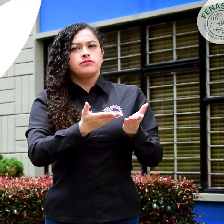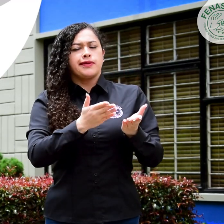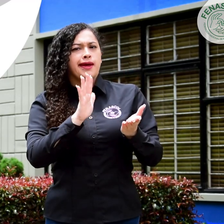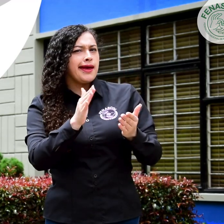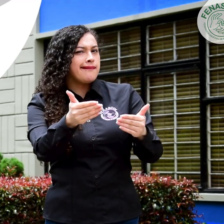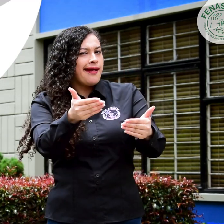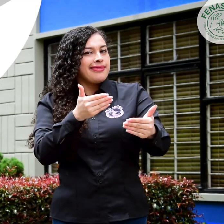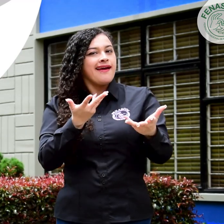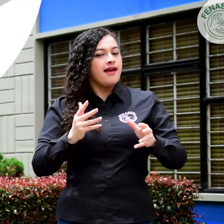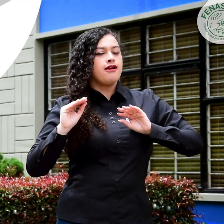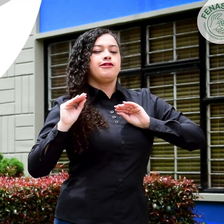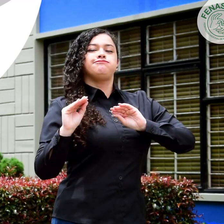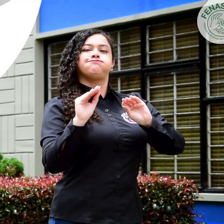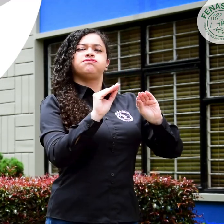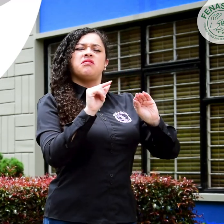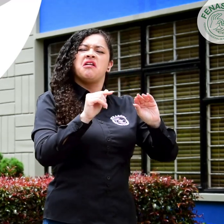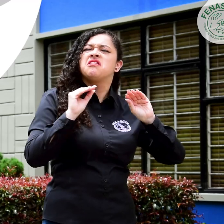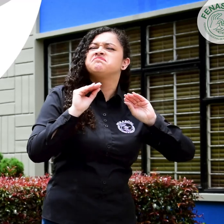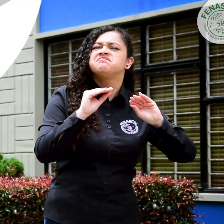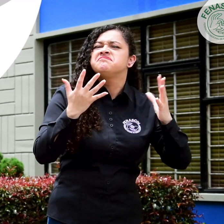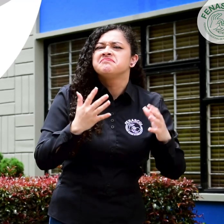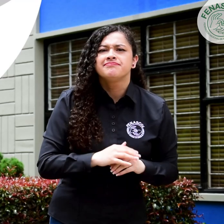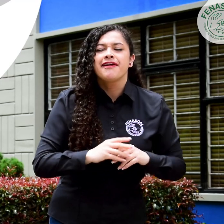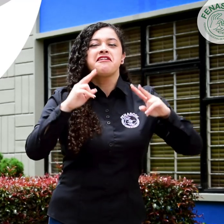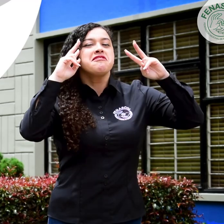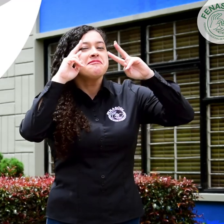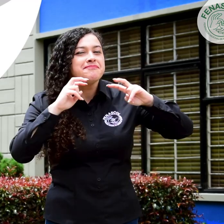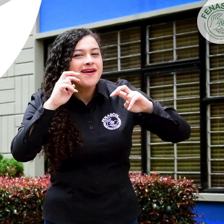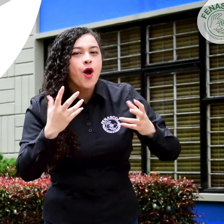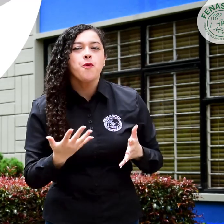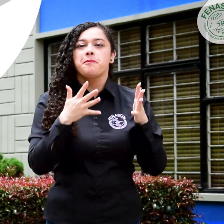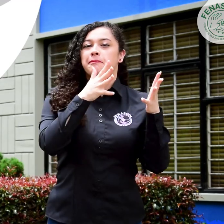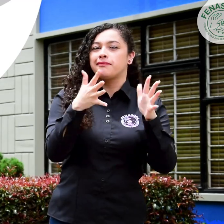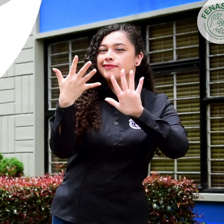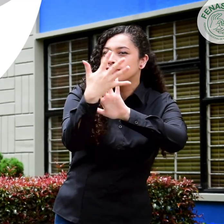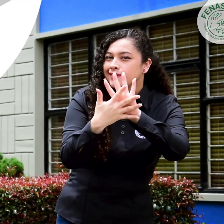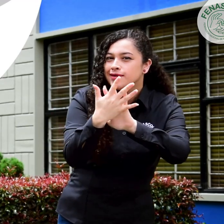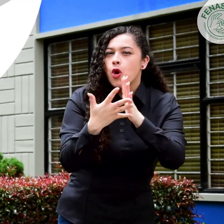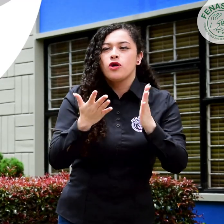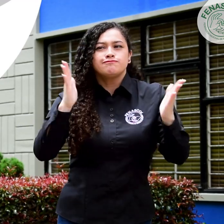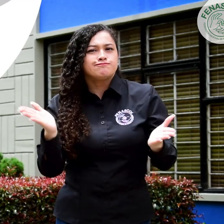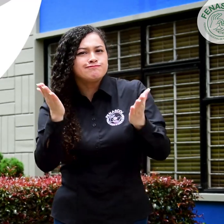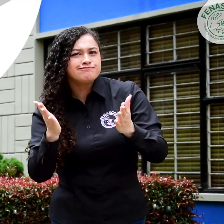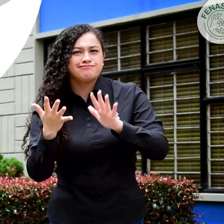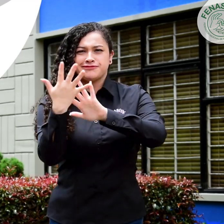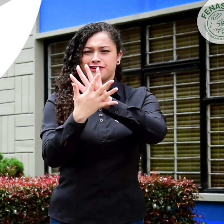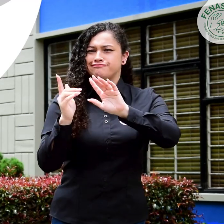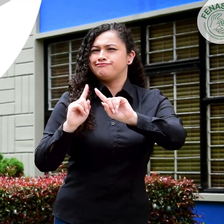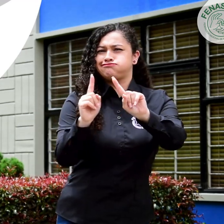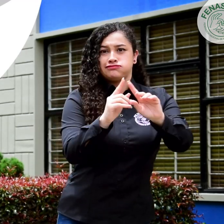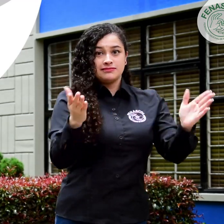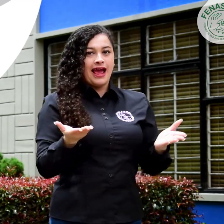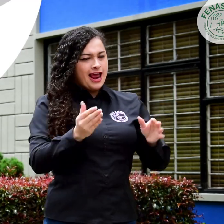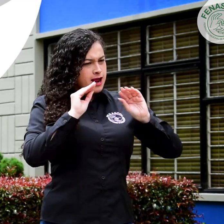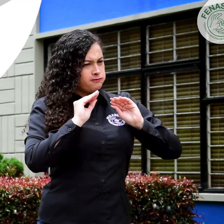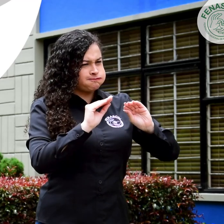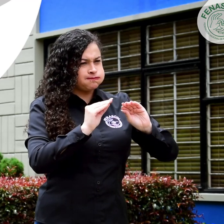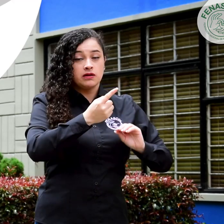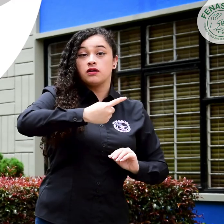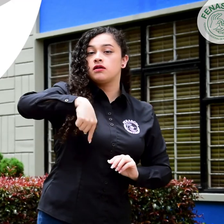espacios, es necesario que previamente participen en procesos de formación relacionados con la investigación, enseñanza y promoción del uso de las lenguas de